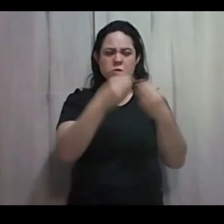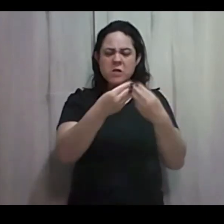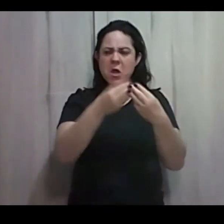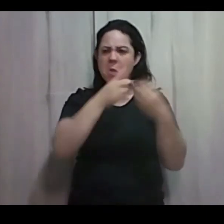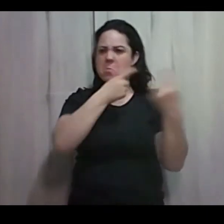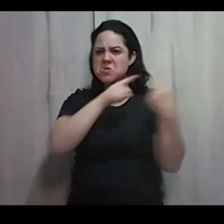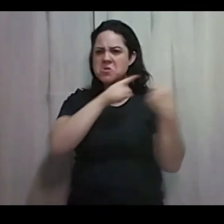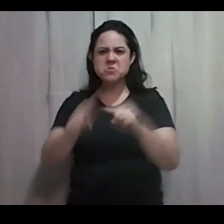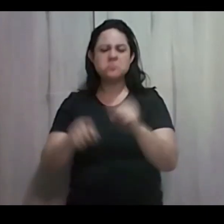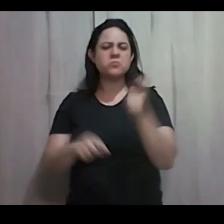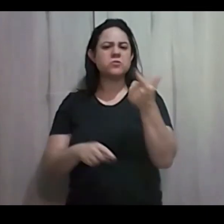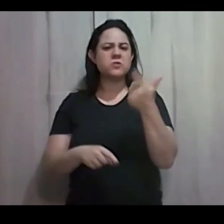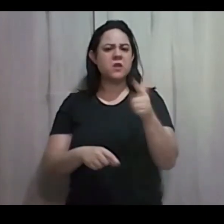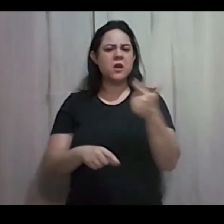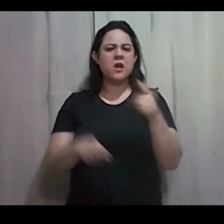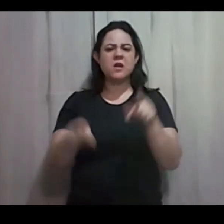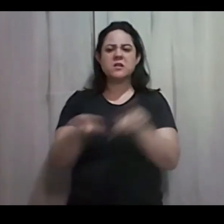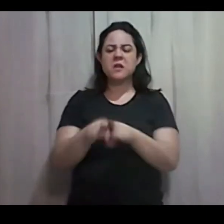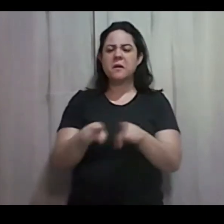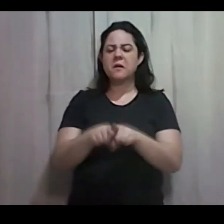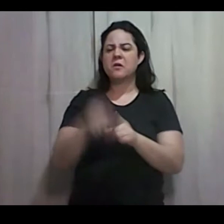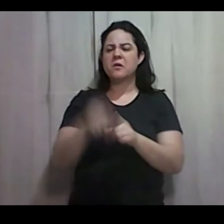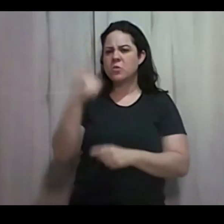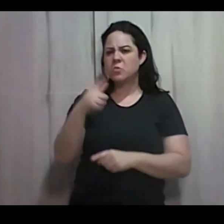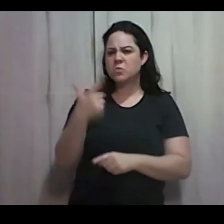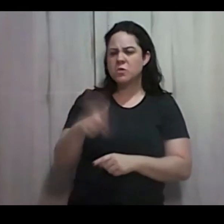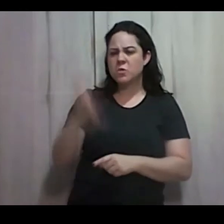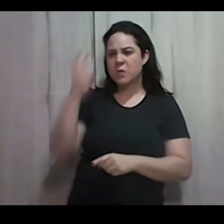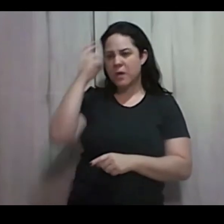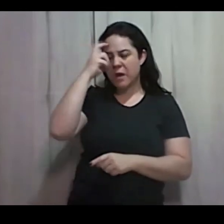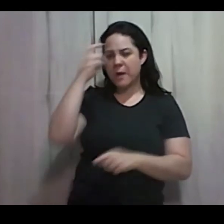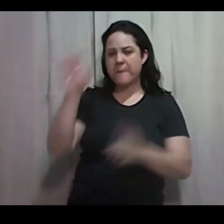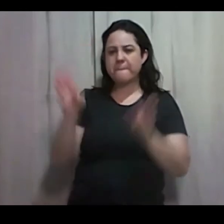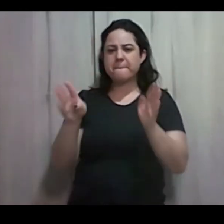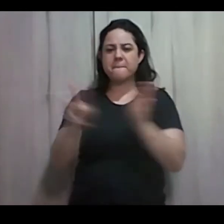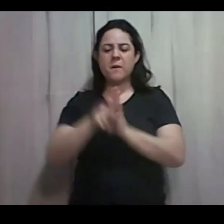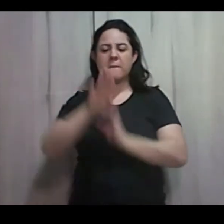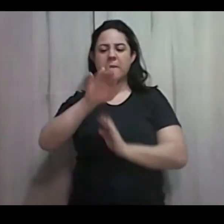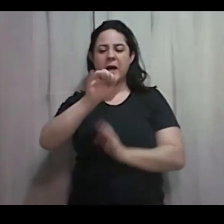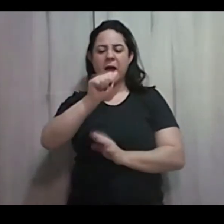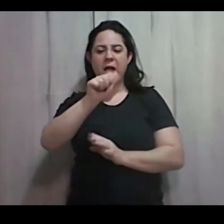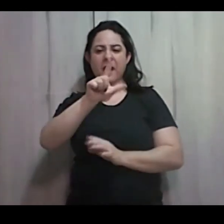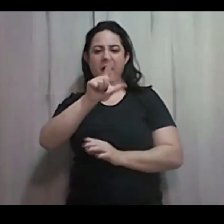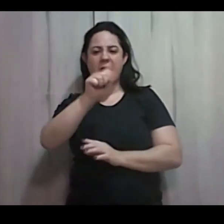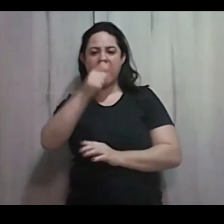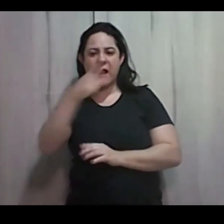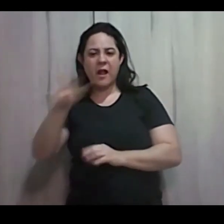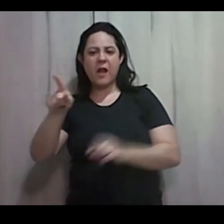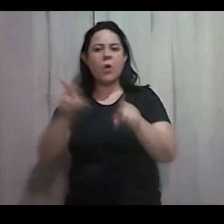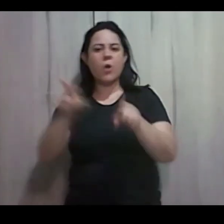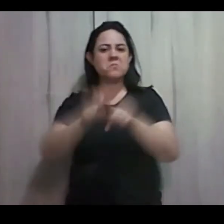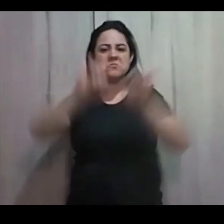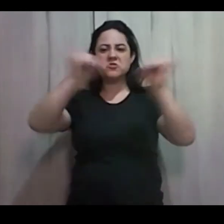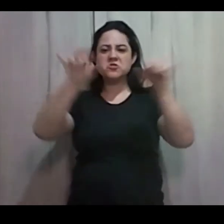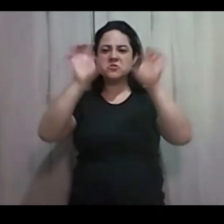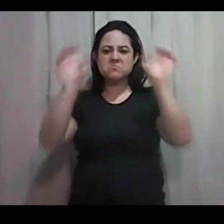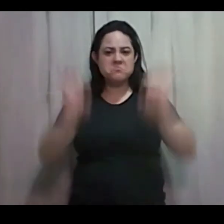doutrina de Balaão? Não tem doutrina dos Nicolaitas? Não tem Jezabel? Não tem trono de